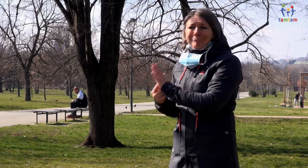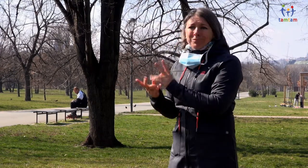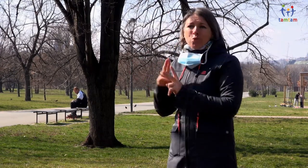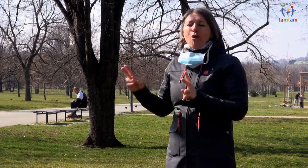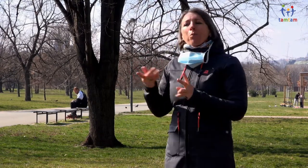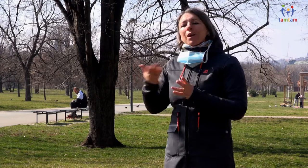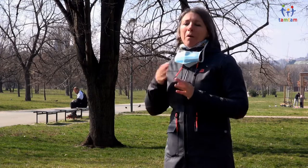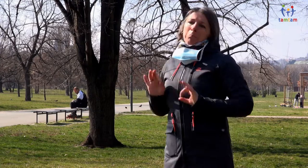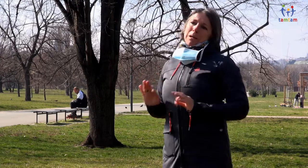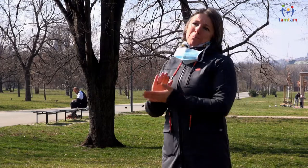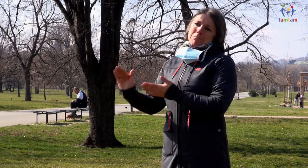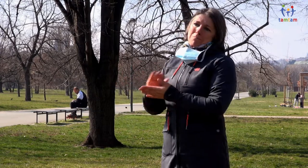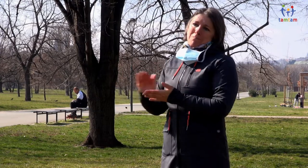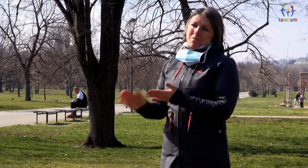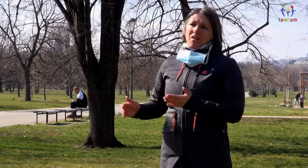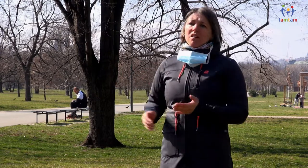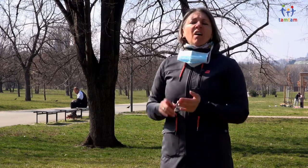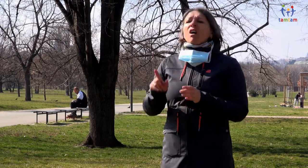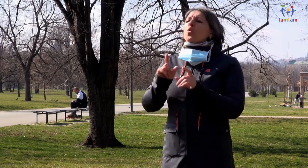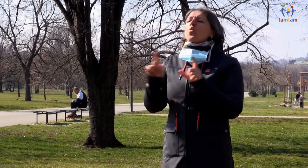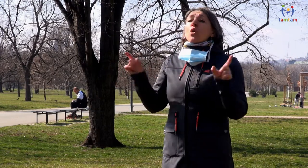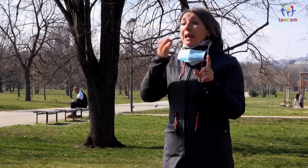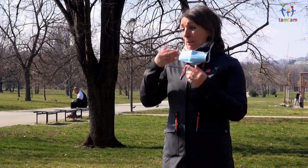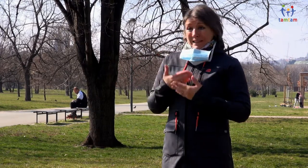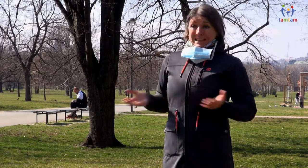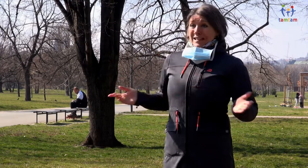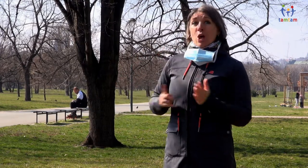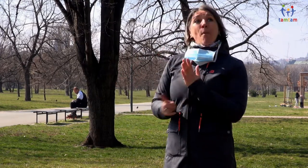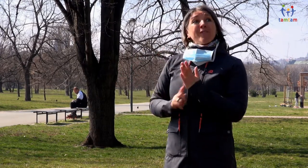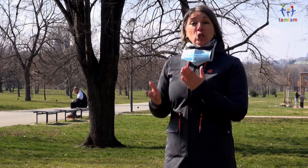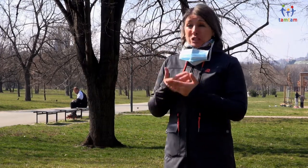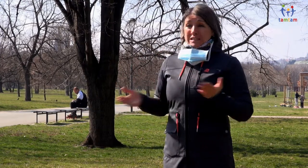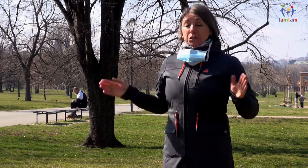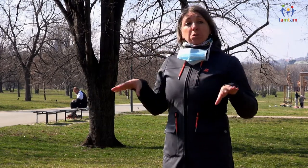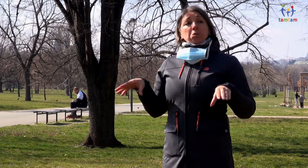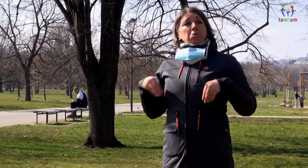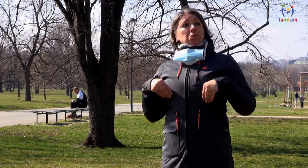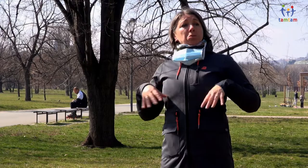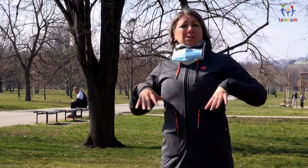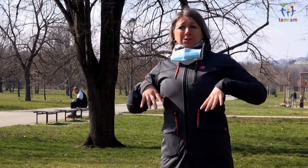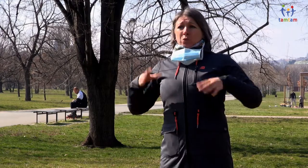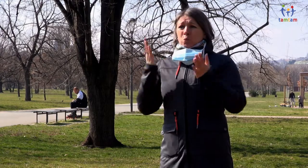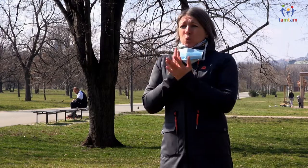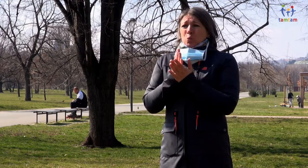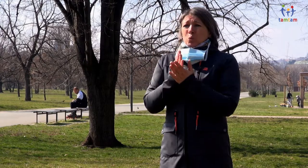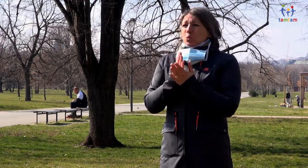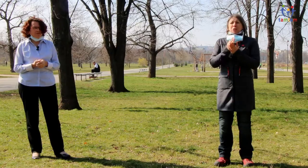podporujeme děti v tom, aby nevypadly z toho vzdělávacího rytmu. V této souvislosti se také